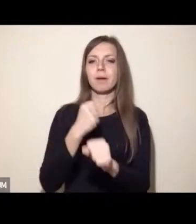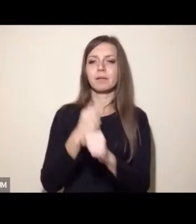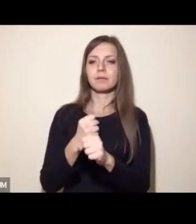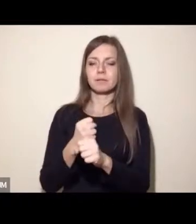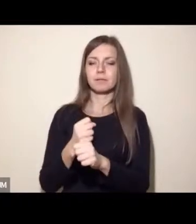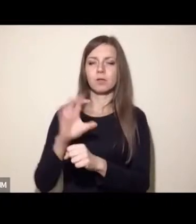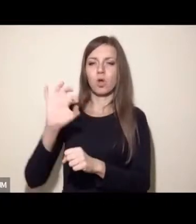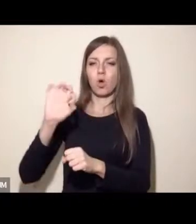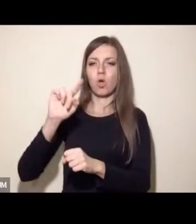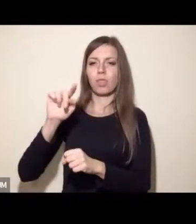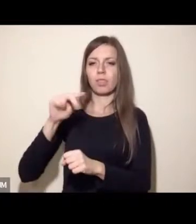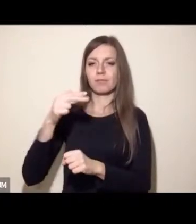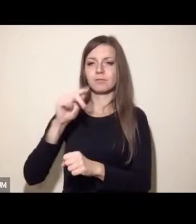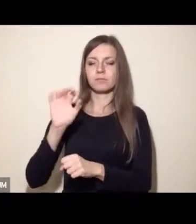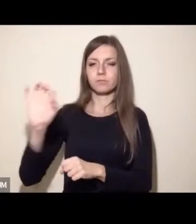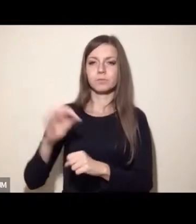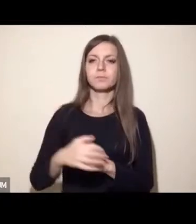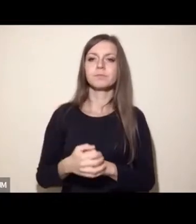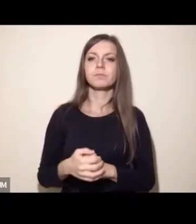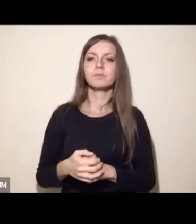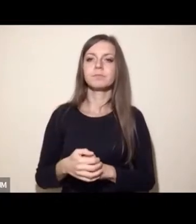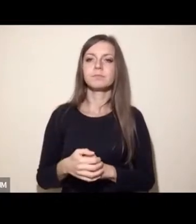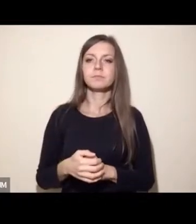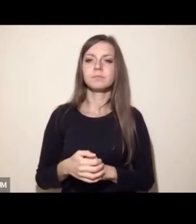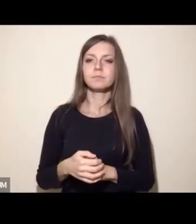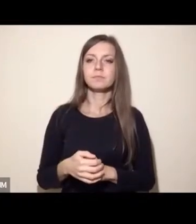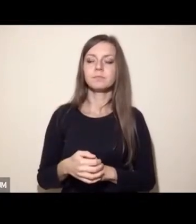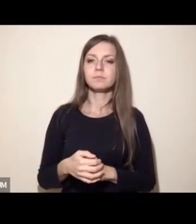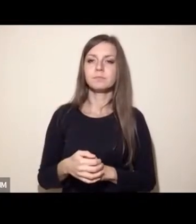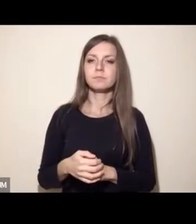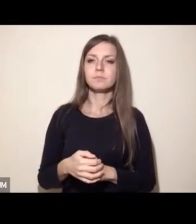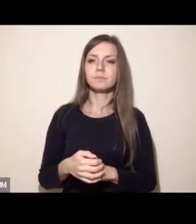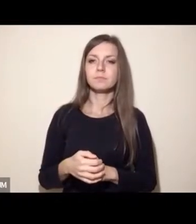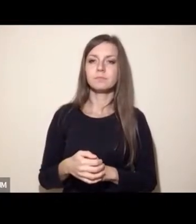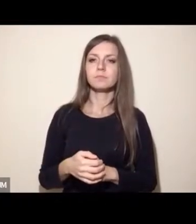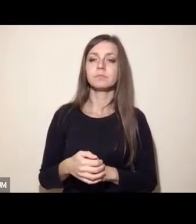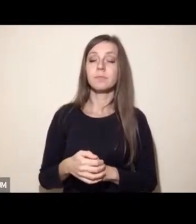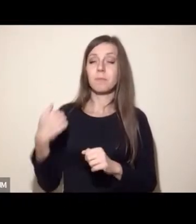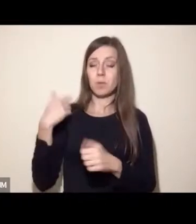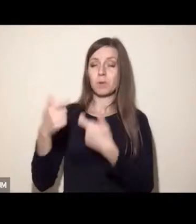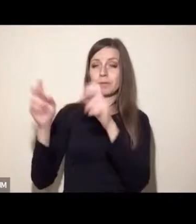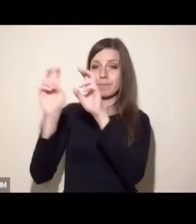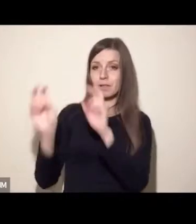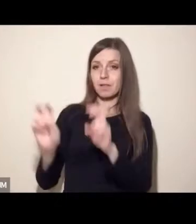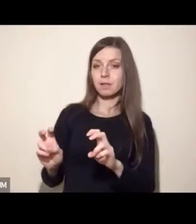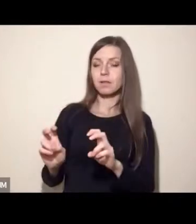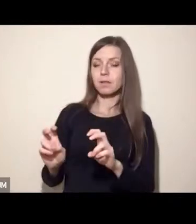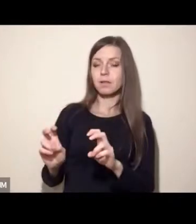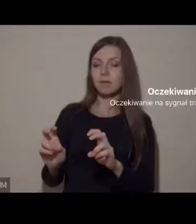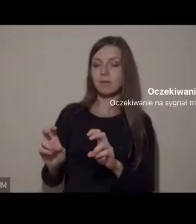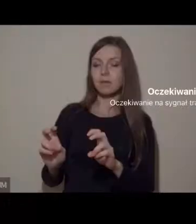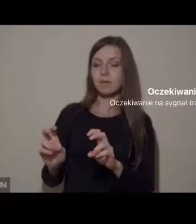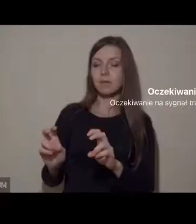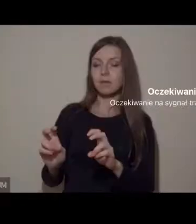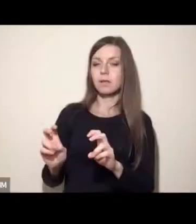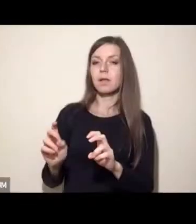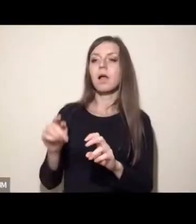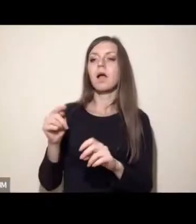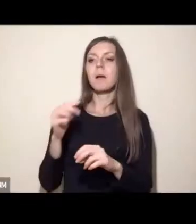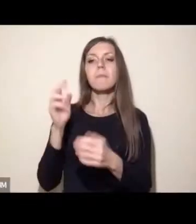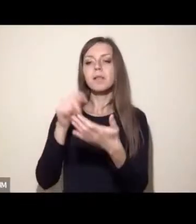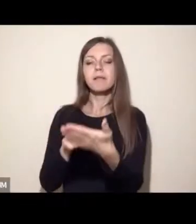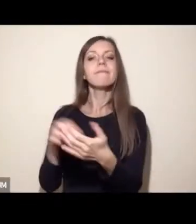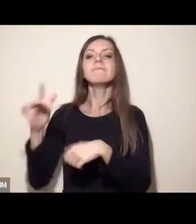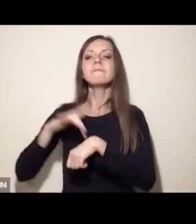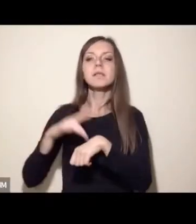ONZ i Inter-American Development Bank pokazało, że przejście na gospodarkę